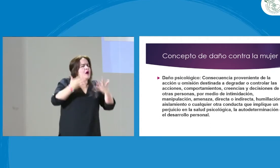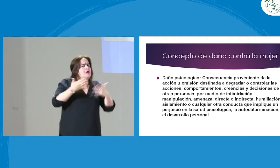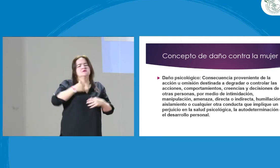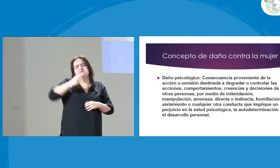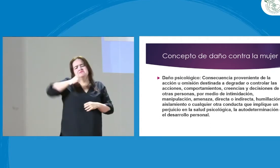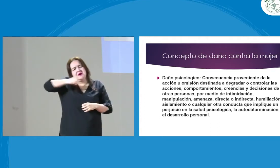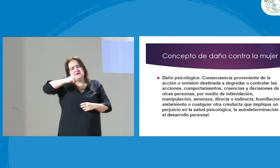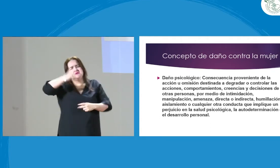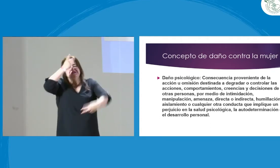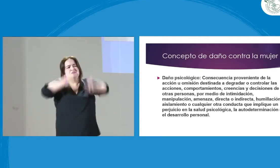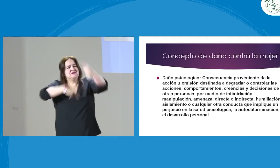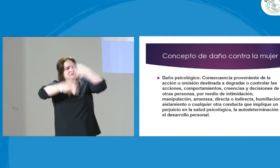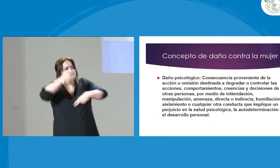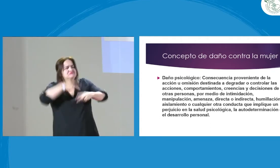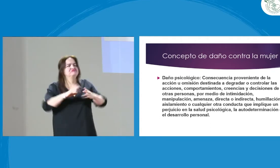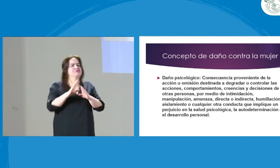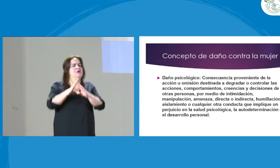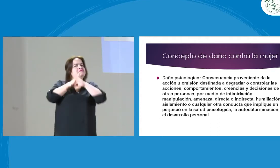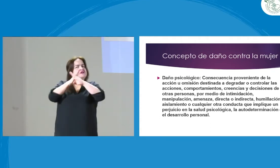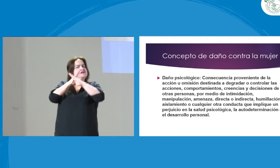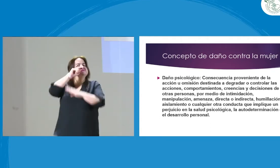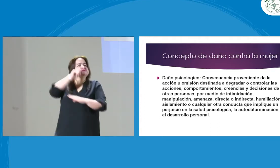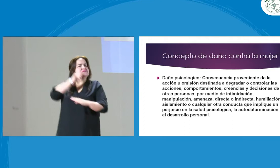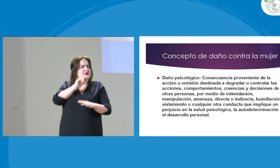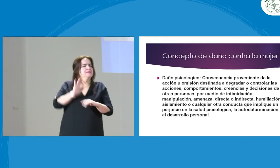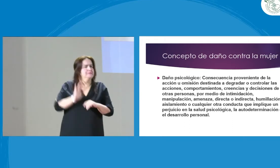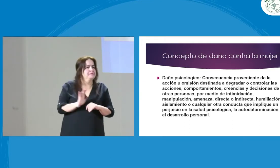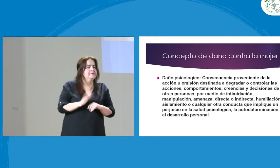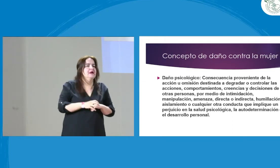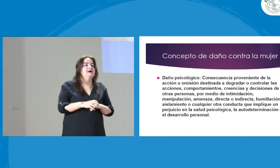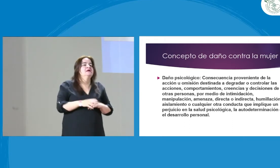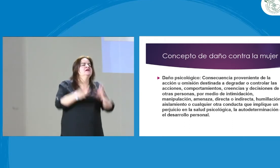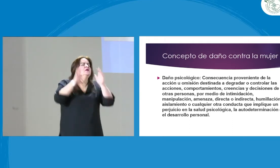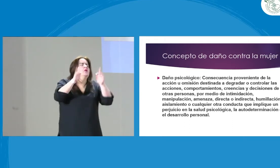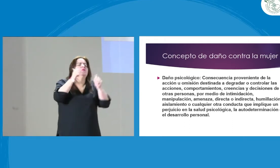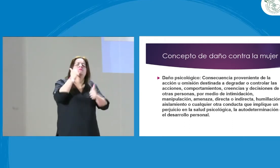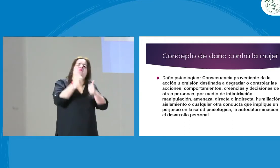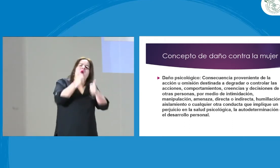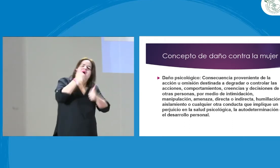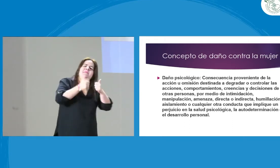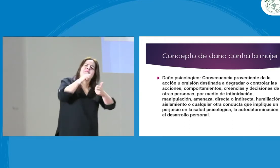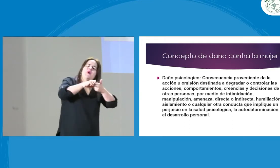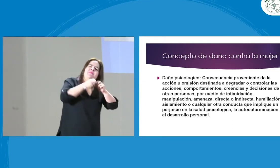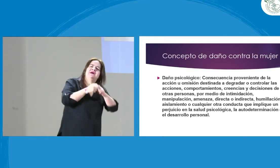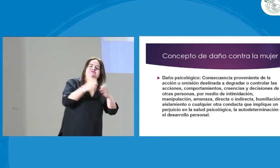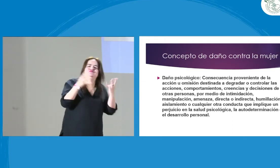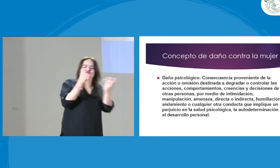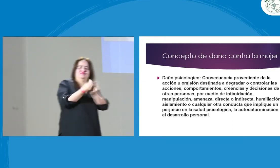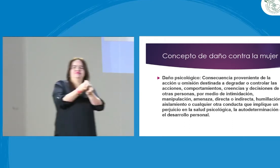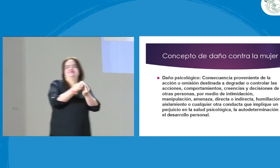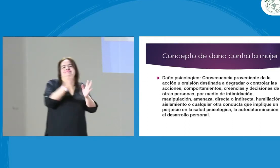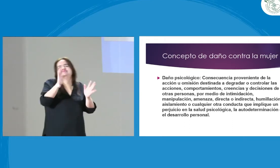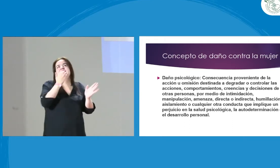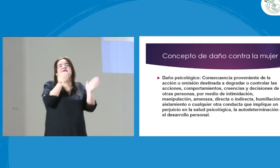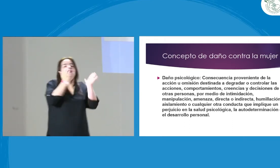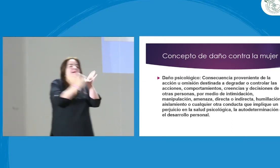Otro ejemplo es cómo yo tomo decisiones sobre mi sexualidad. Yo, como mujer, decido si quiero tener hijos o no.